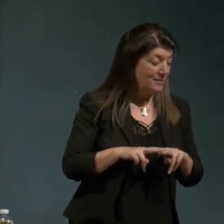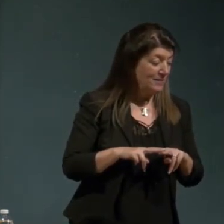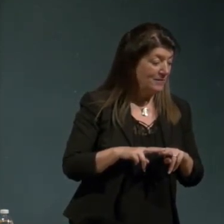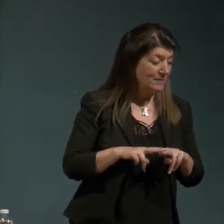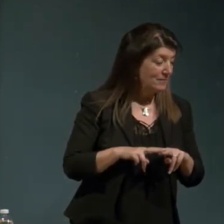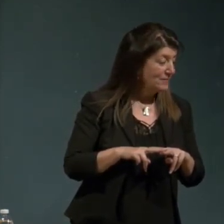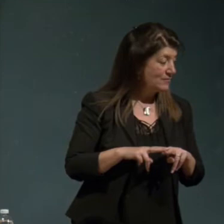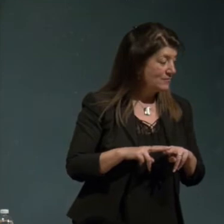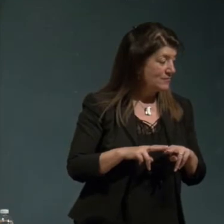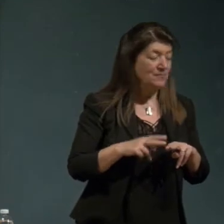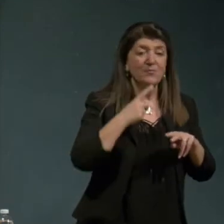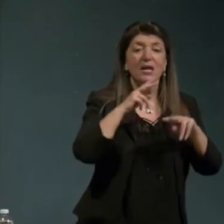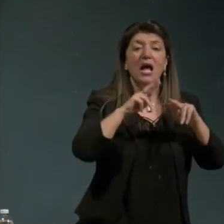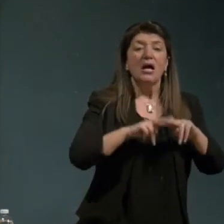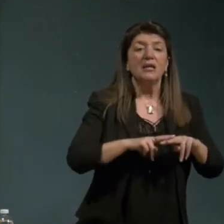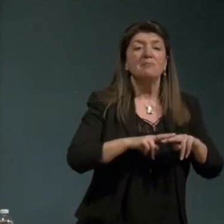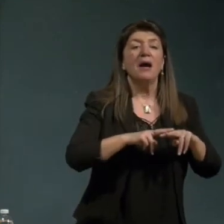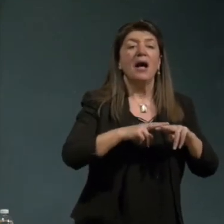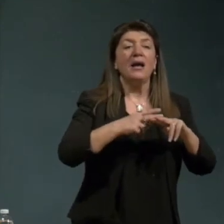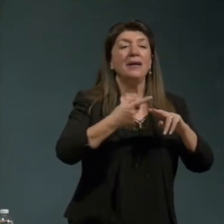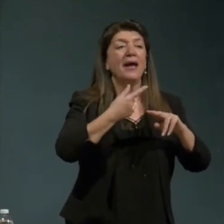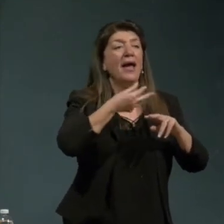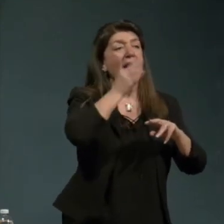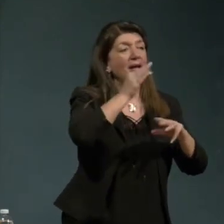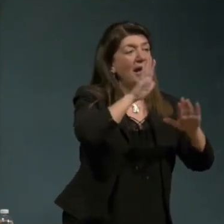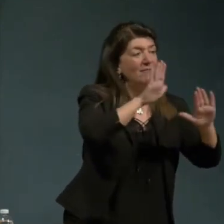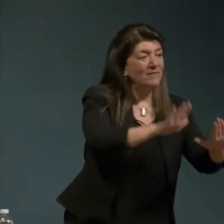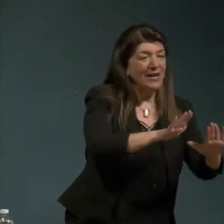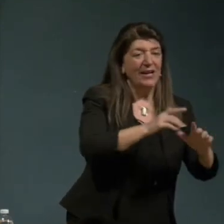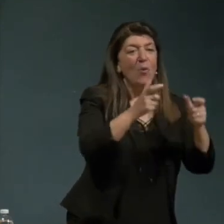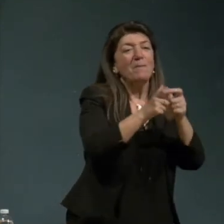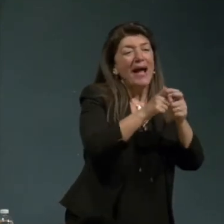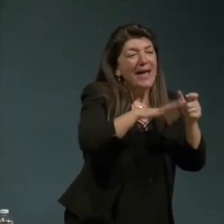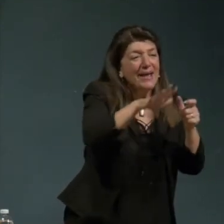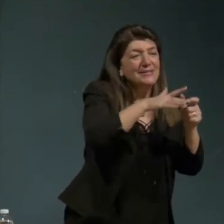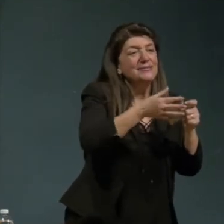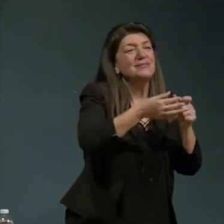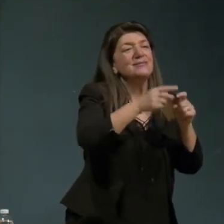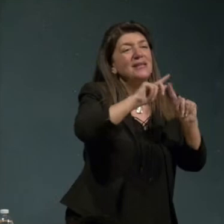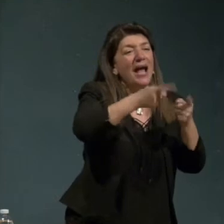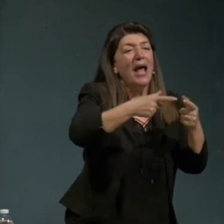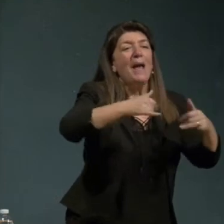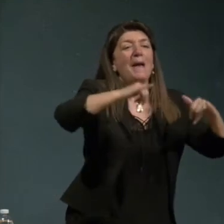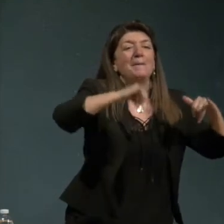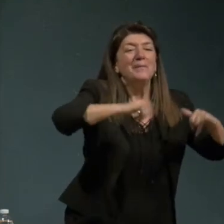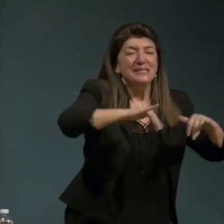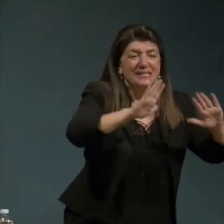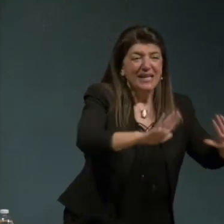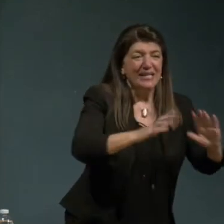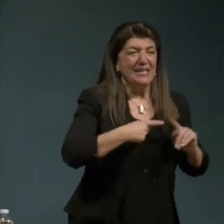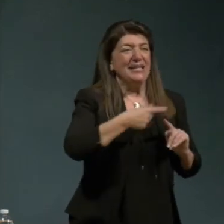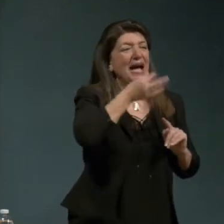ufficio postale che rimane un'epizzeria che rimane